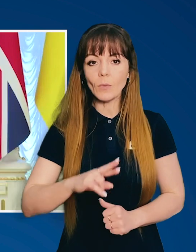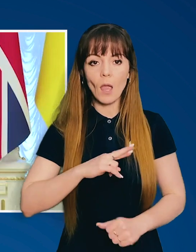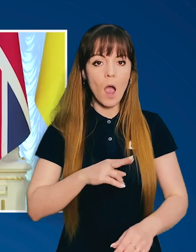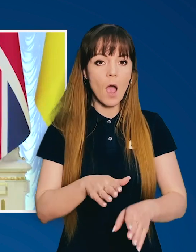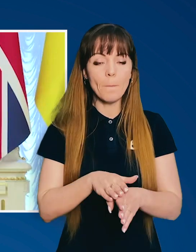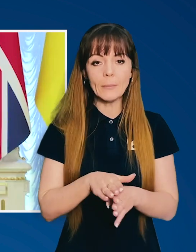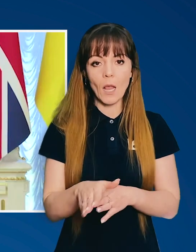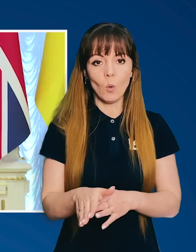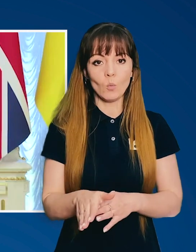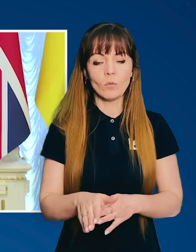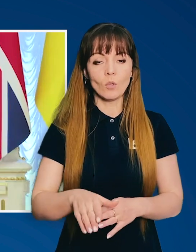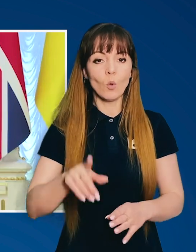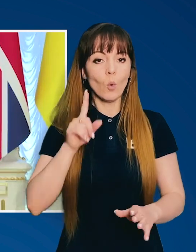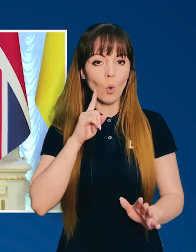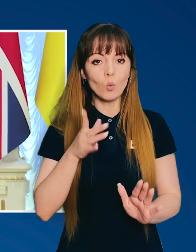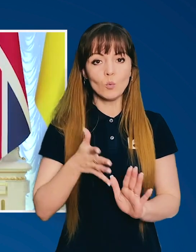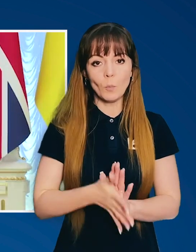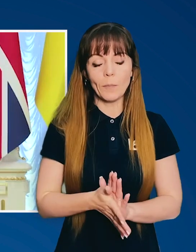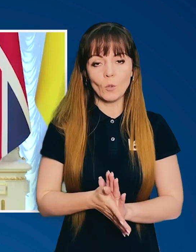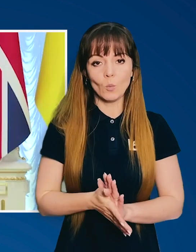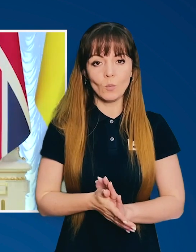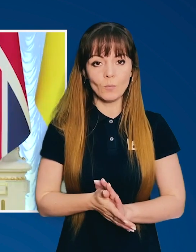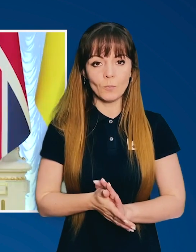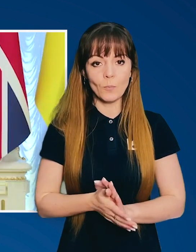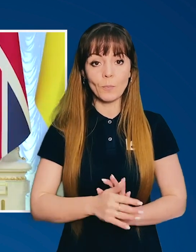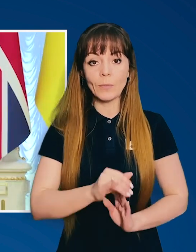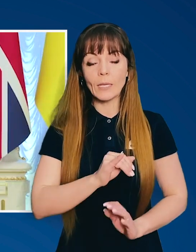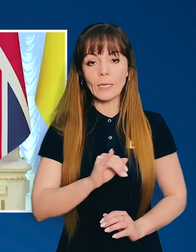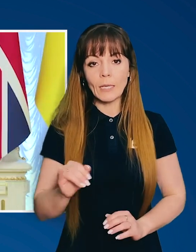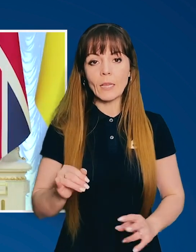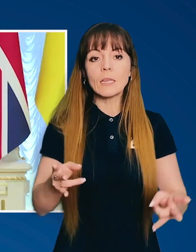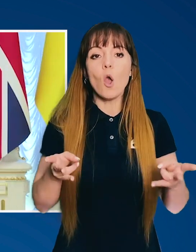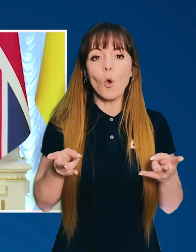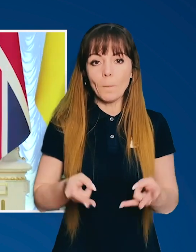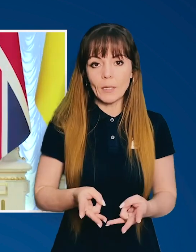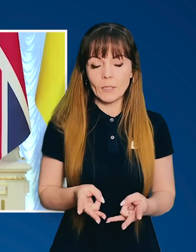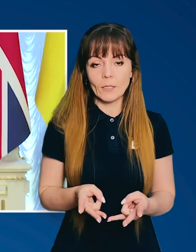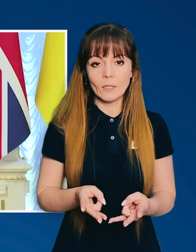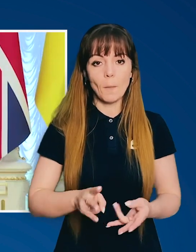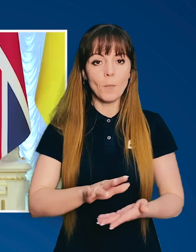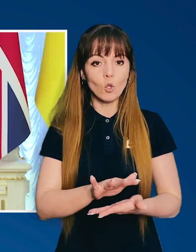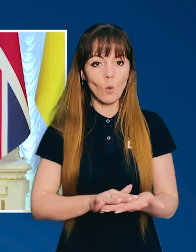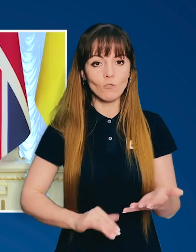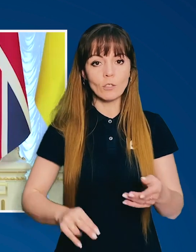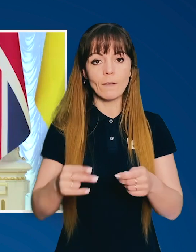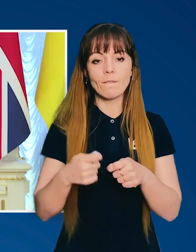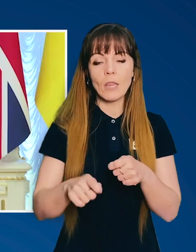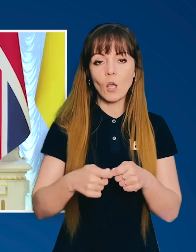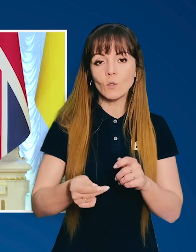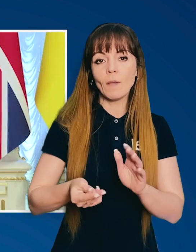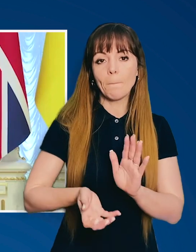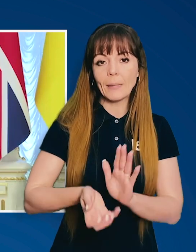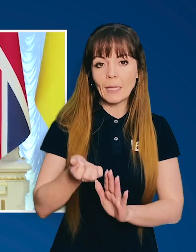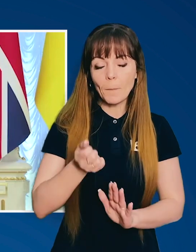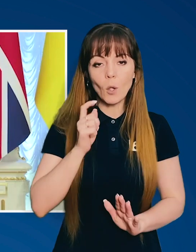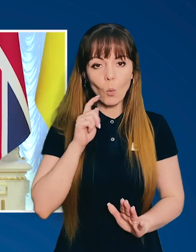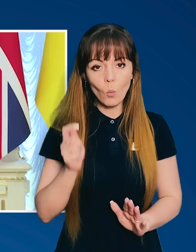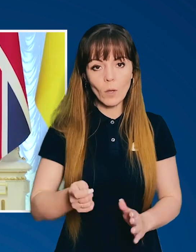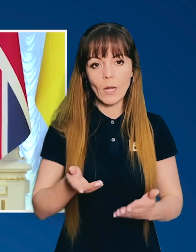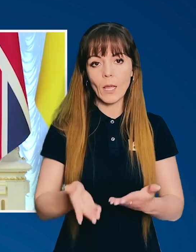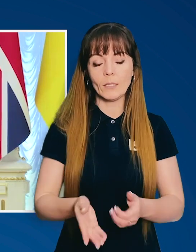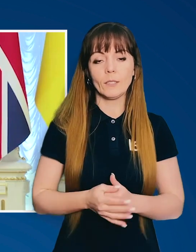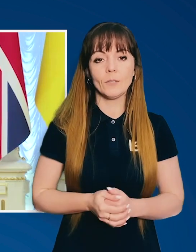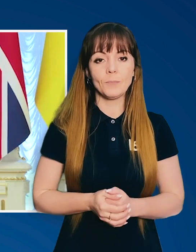Я абсолютно розумію, і необхідність продовження